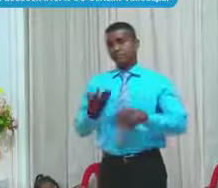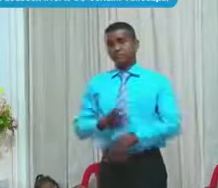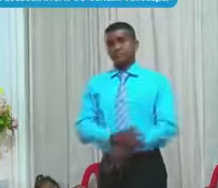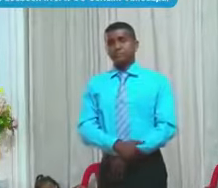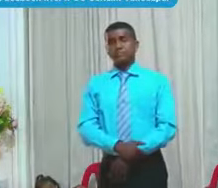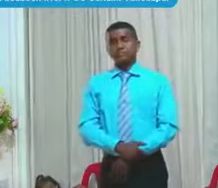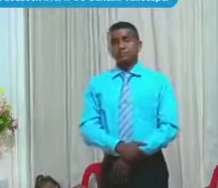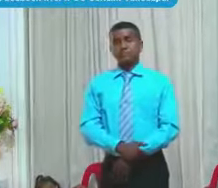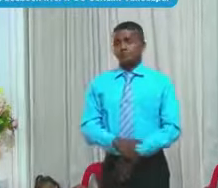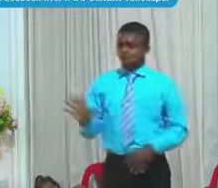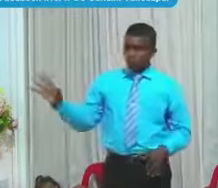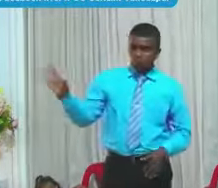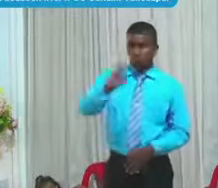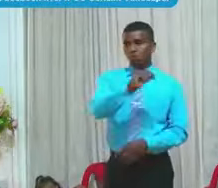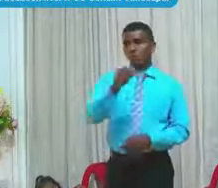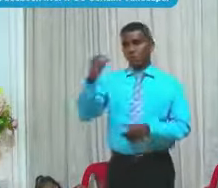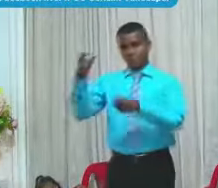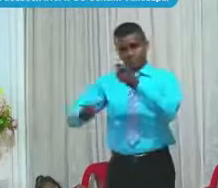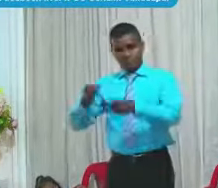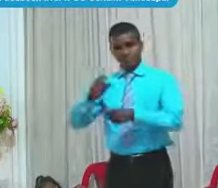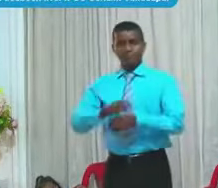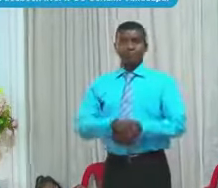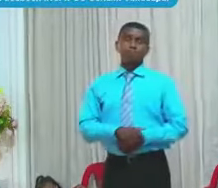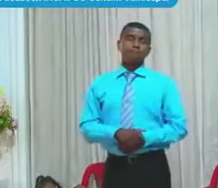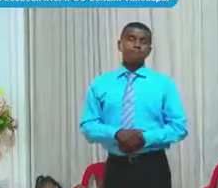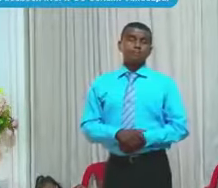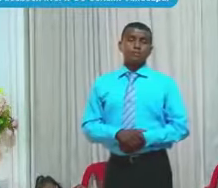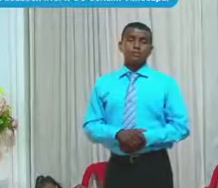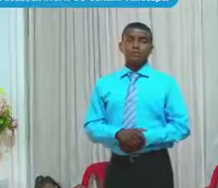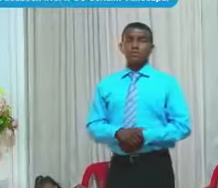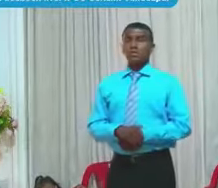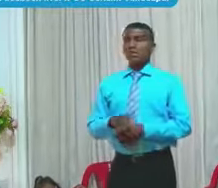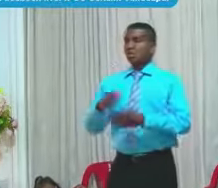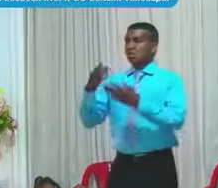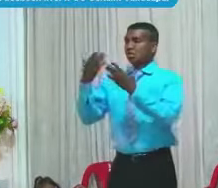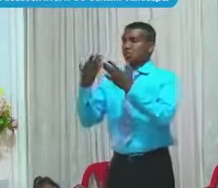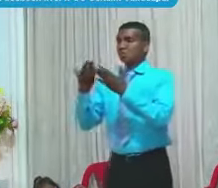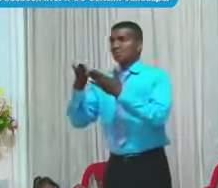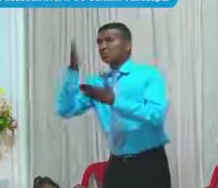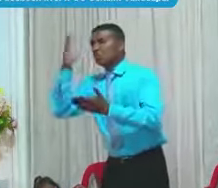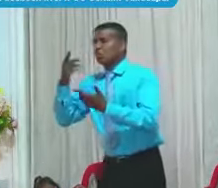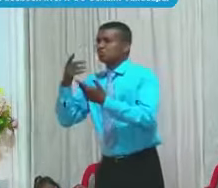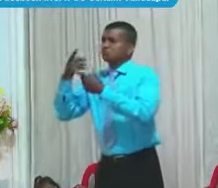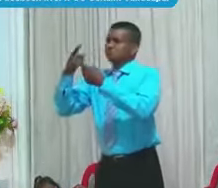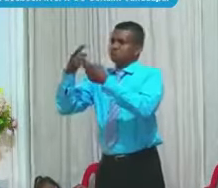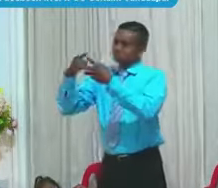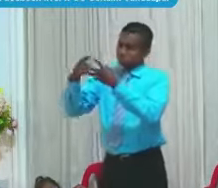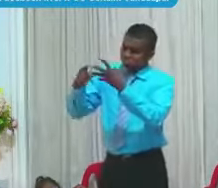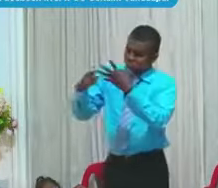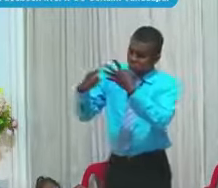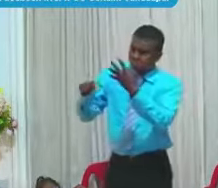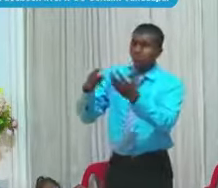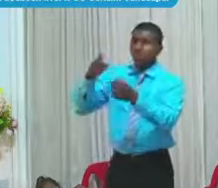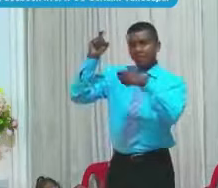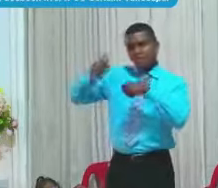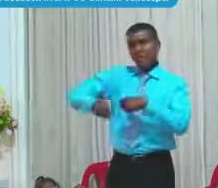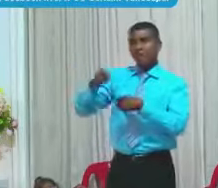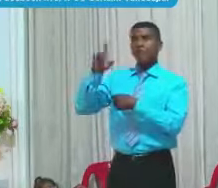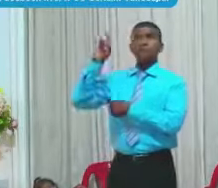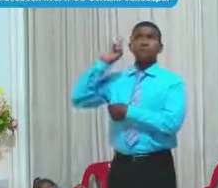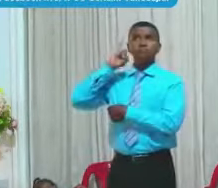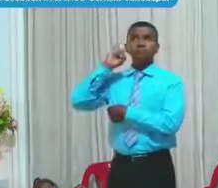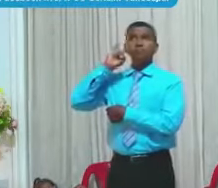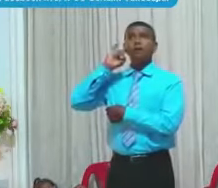Toda persona De una O de otra Manera Debe escuchar La voz De Dios